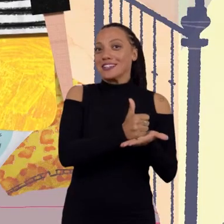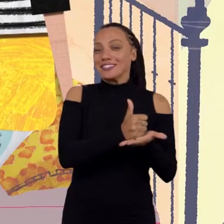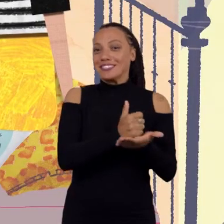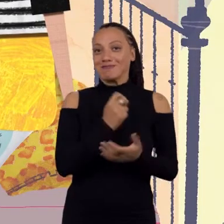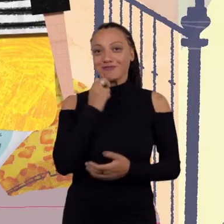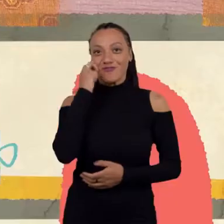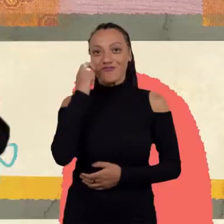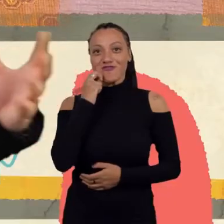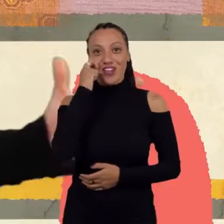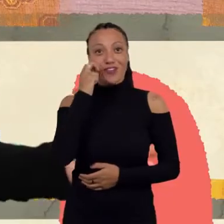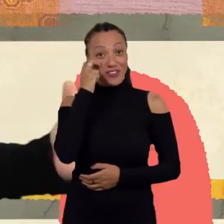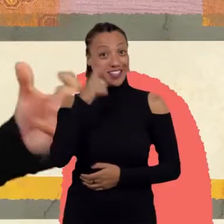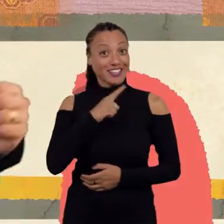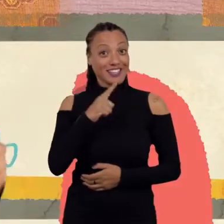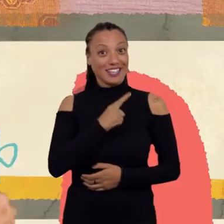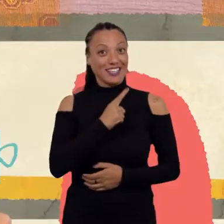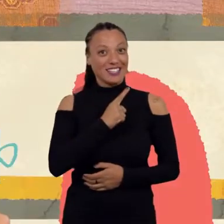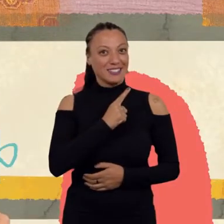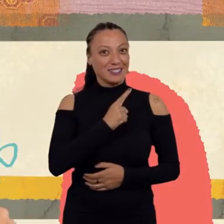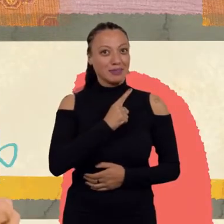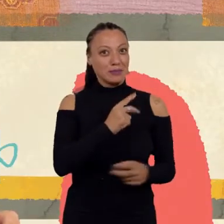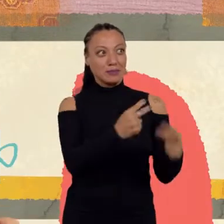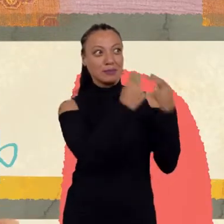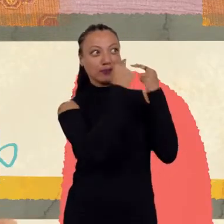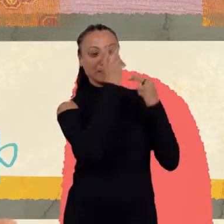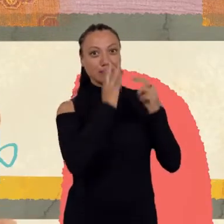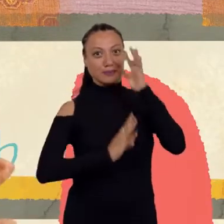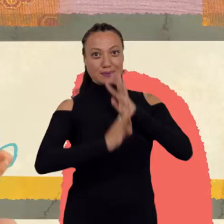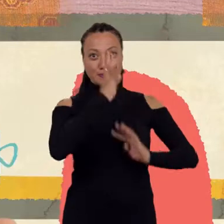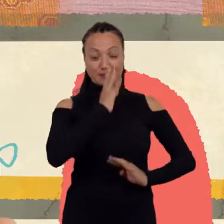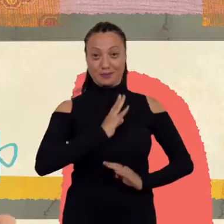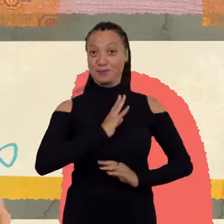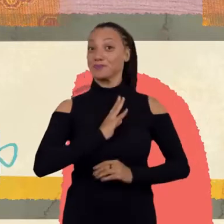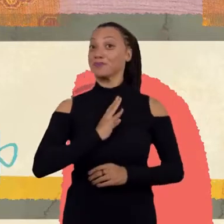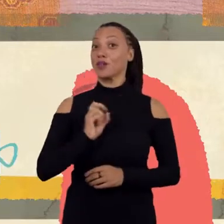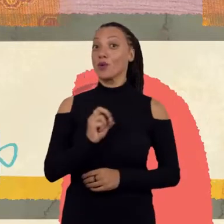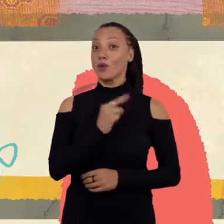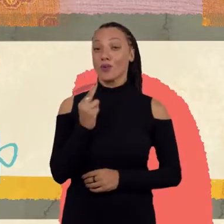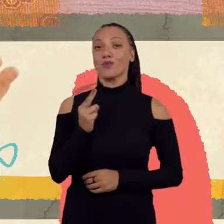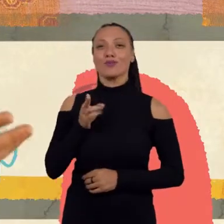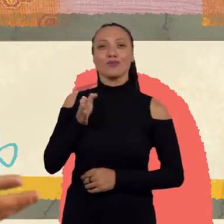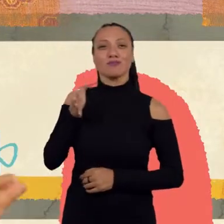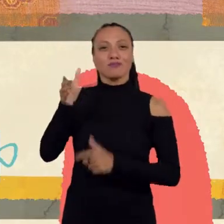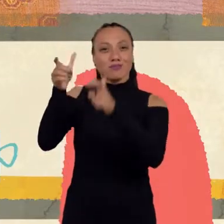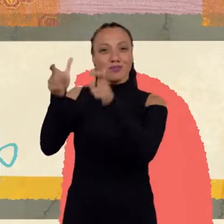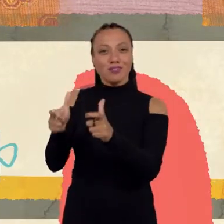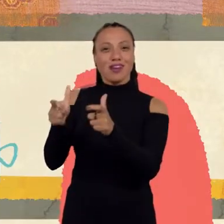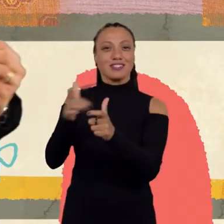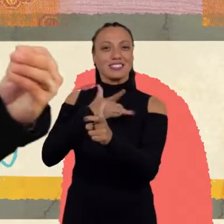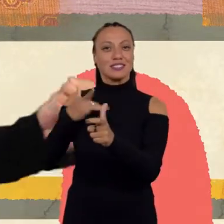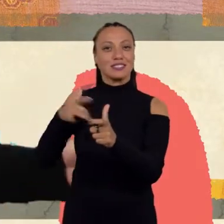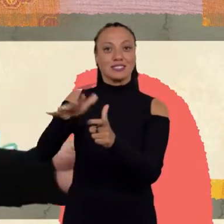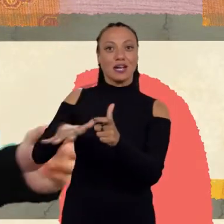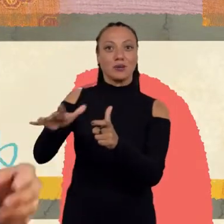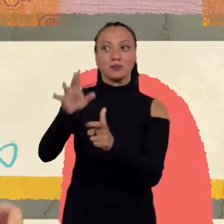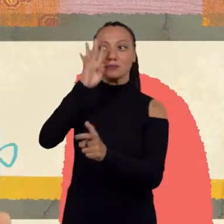julgado por que ele está comprando o preservativo. muito. Ou vai ao serviço de saúde, não quer ser julgado. Existe muito estigma, muita